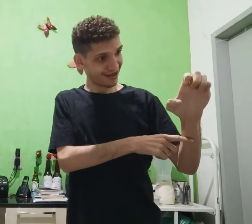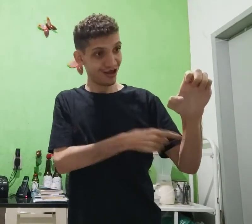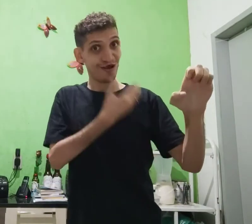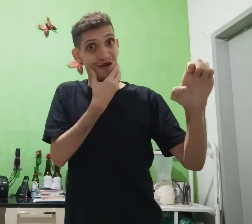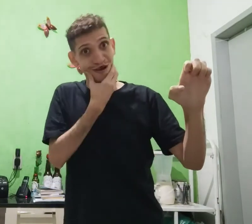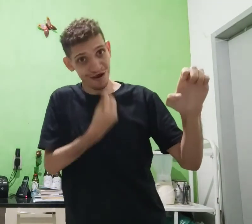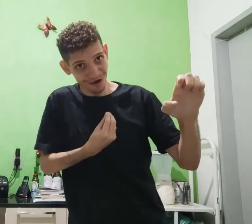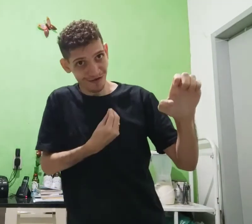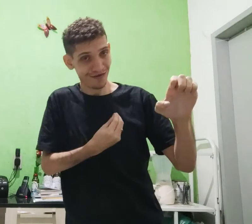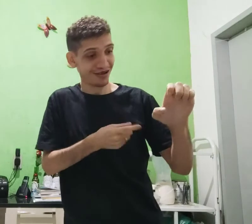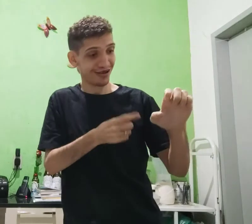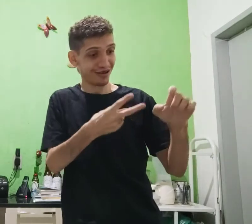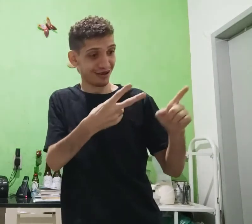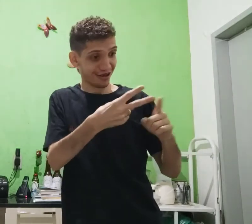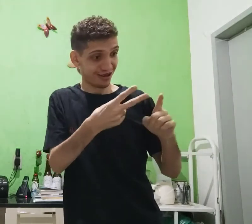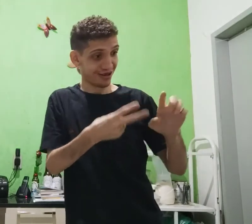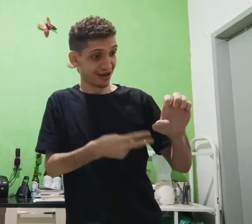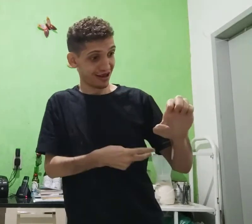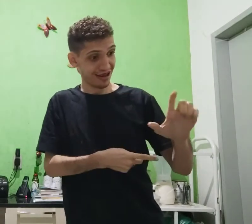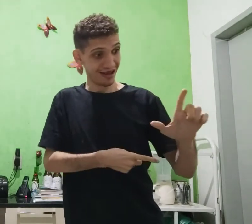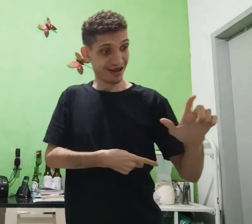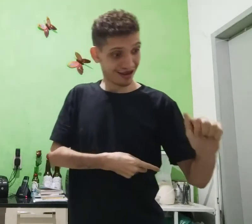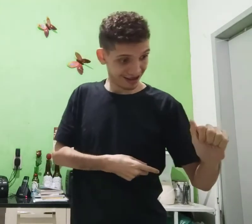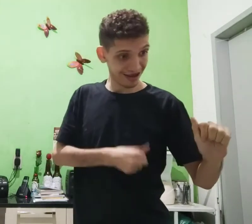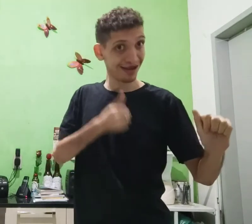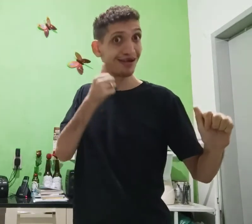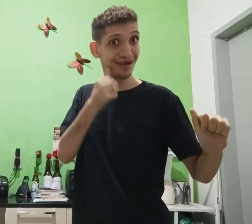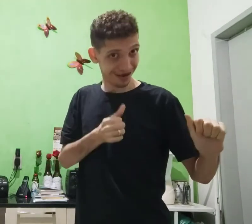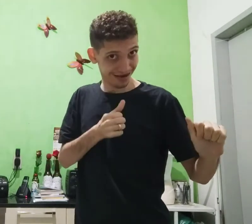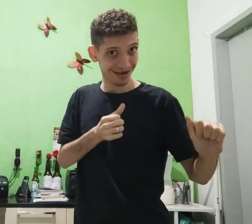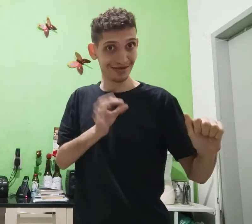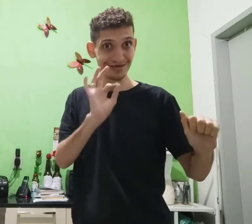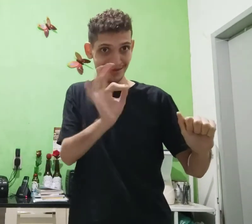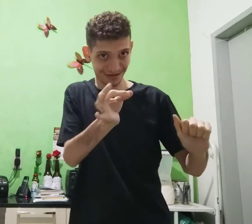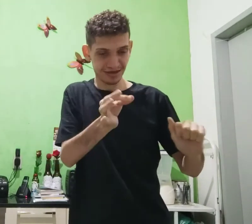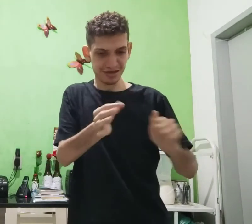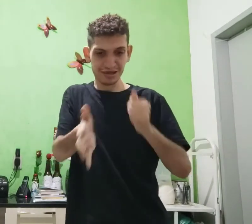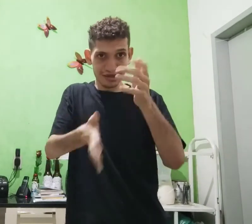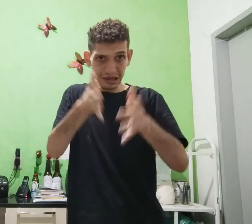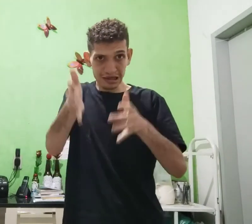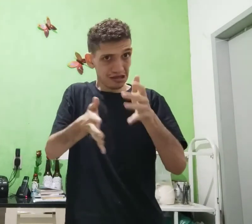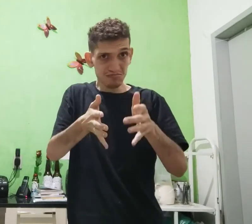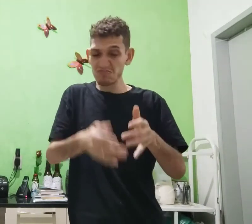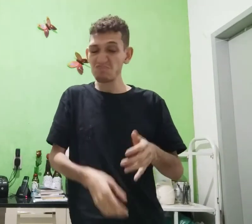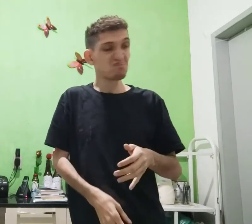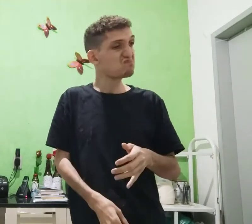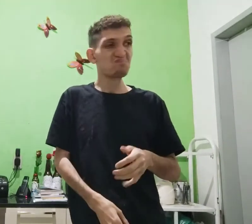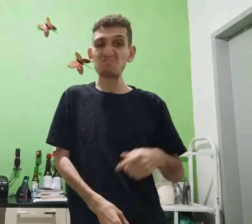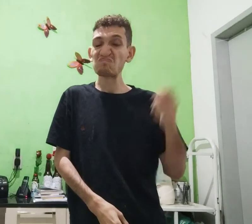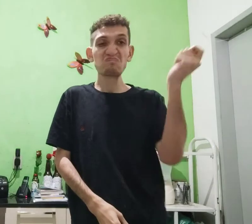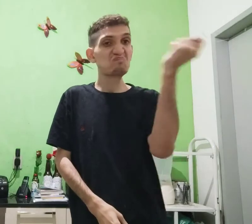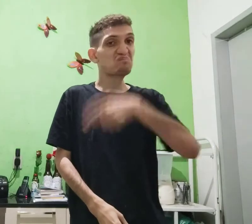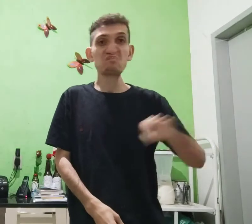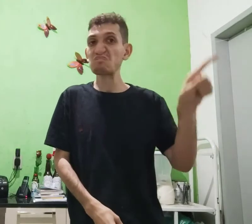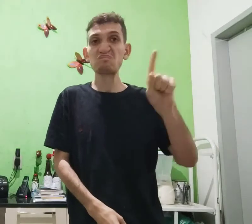essa palavra, ele, pra homem, e segundo, ela, mulher, né? Sinalização, não.